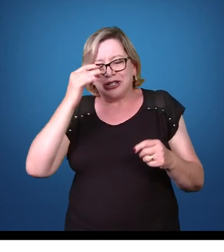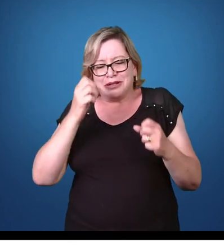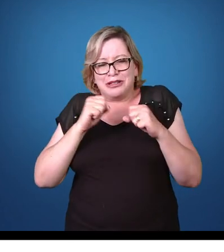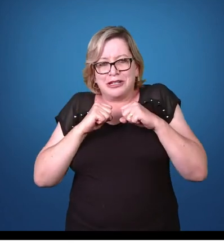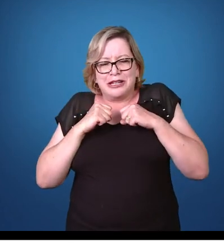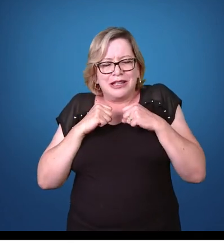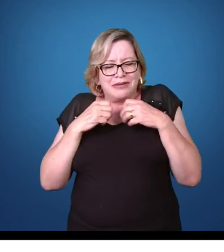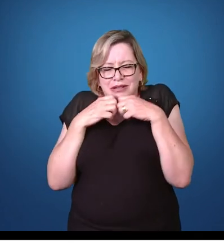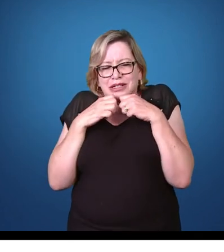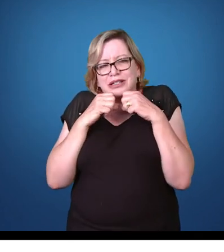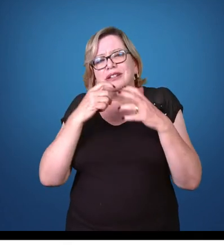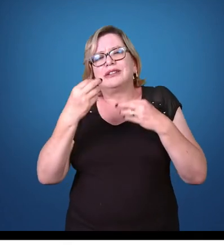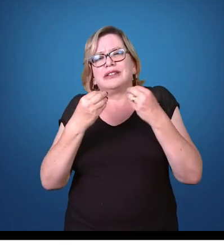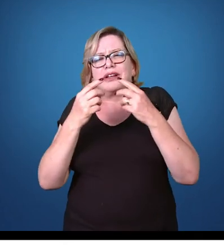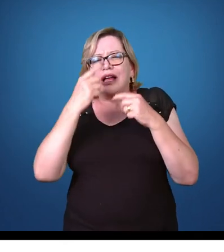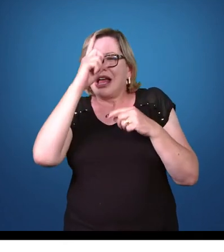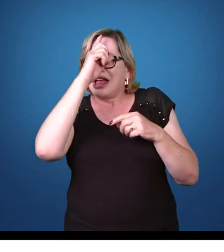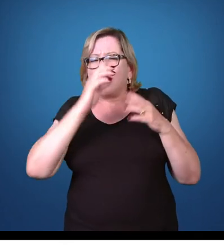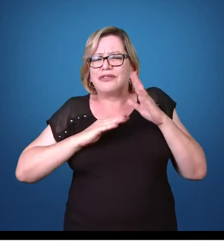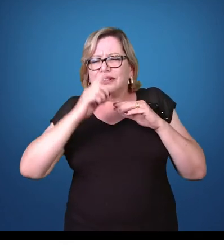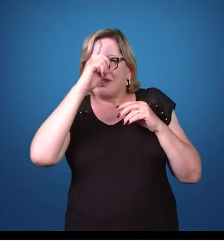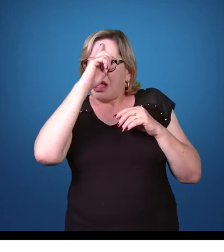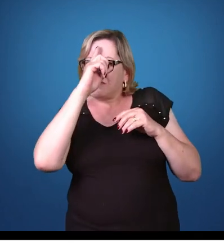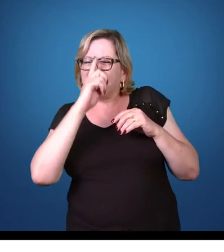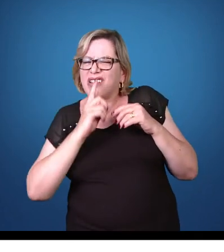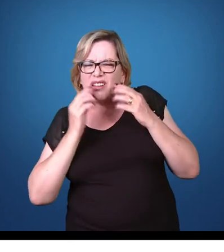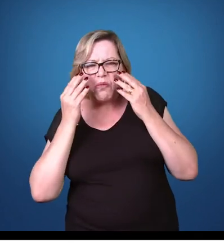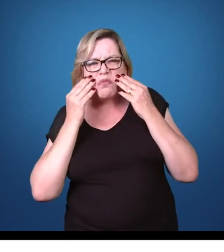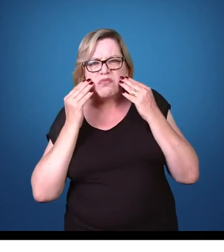calafrios, pele amarelada, cansaço.